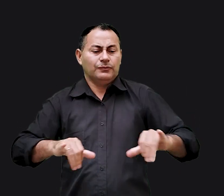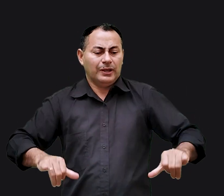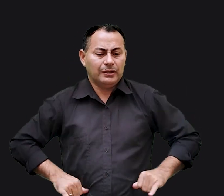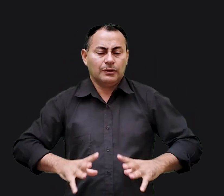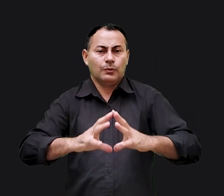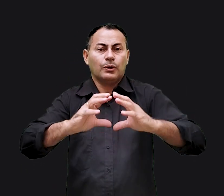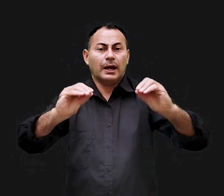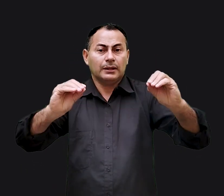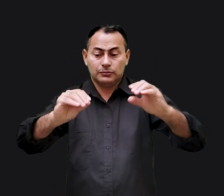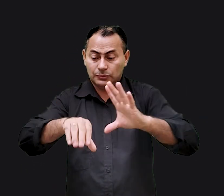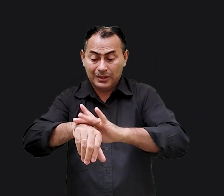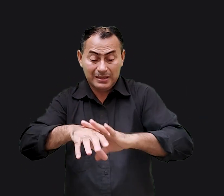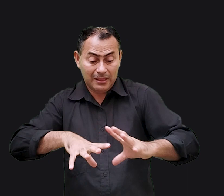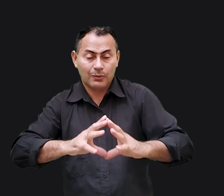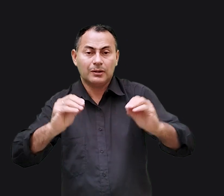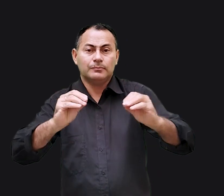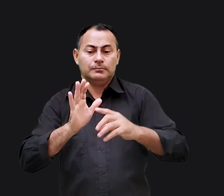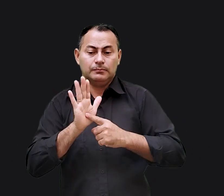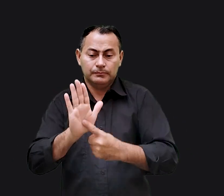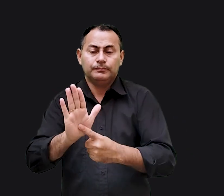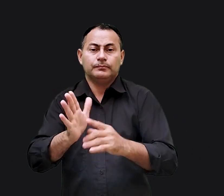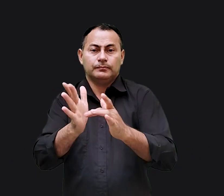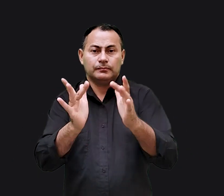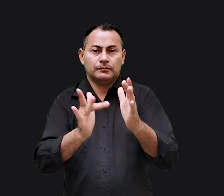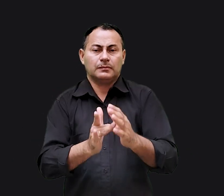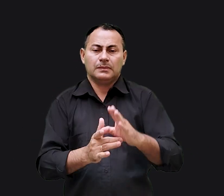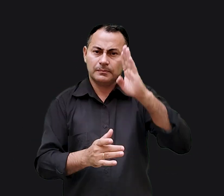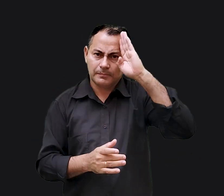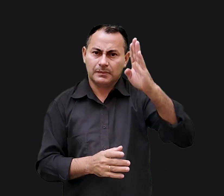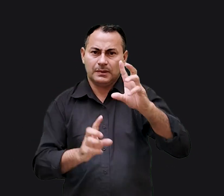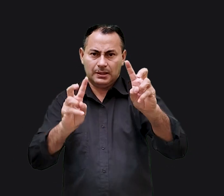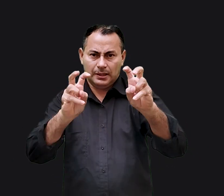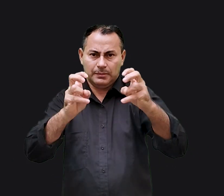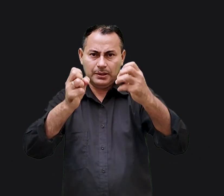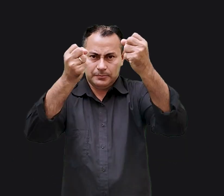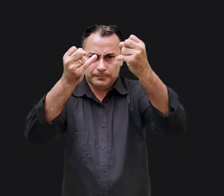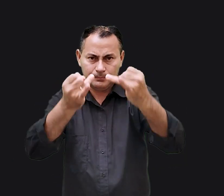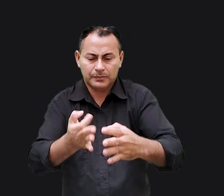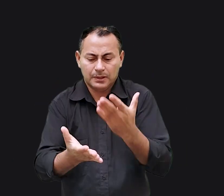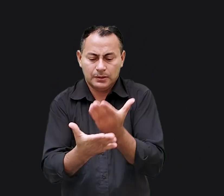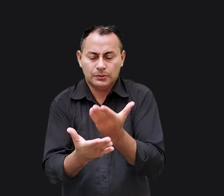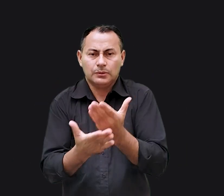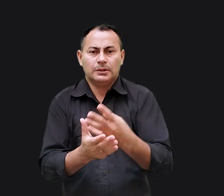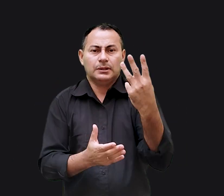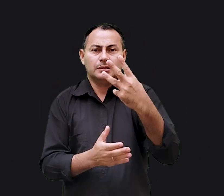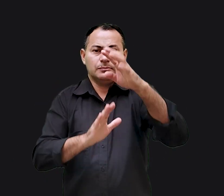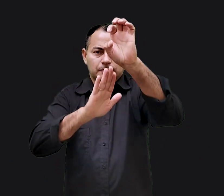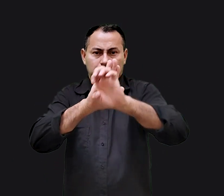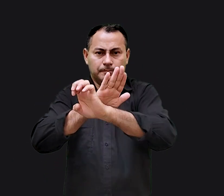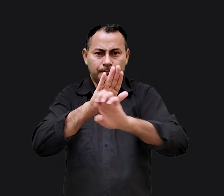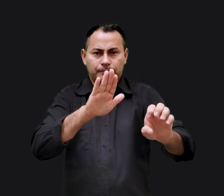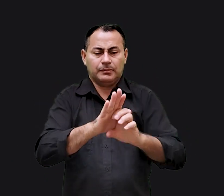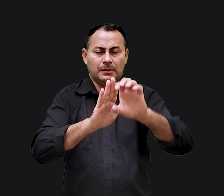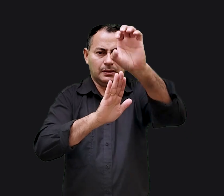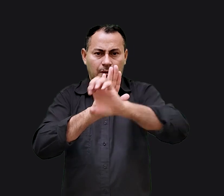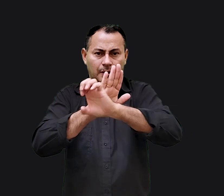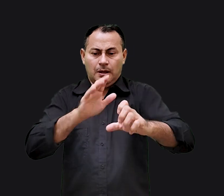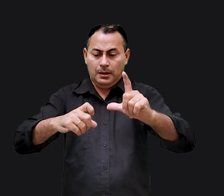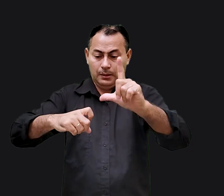ferido e quebrantado, o curado. O manifesto de Jesus será o principal tema a ser abordado no estudo do terceiro Evangelho. O